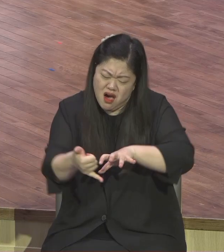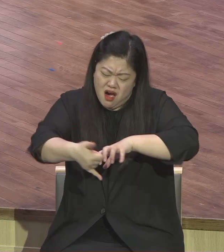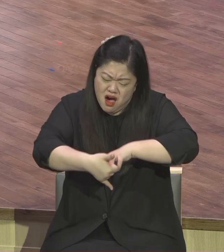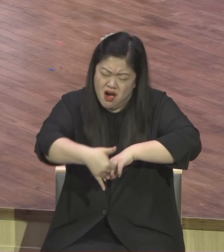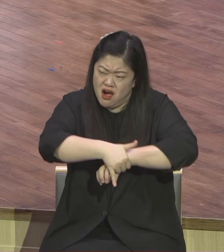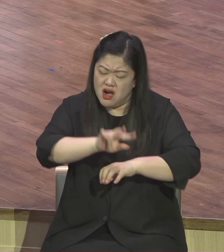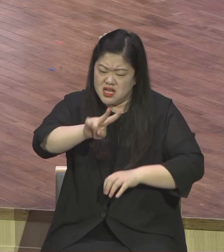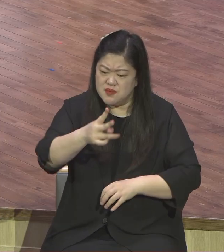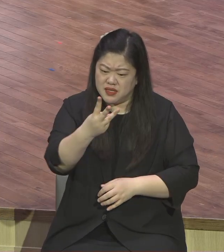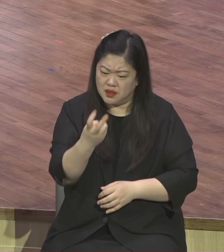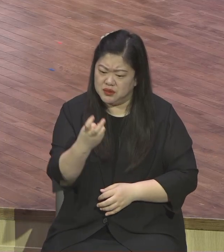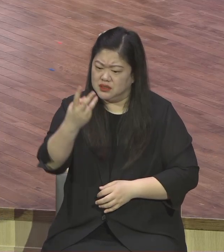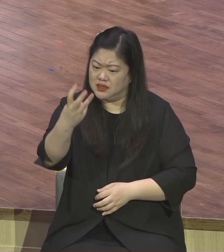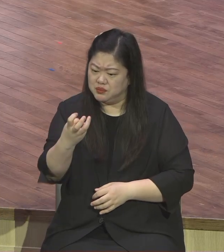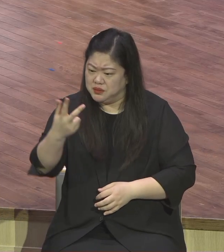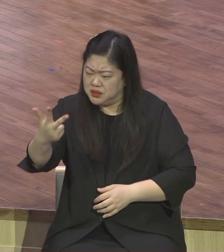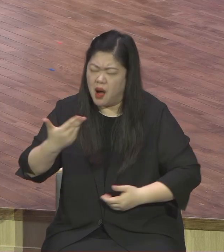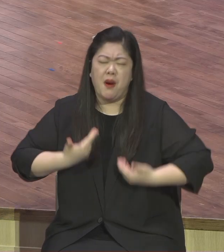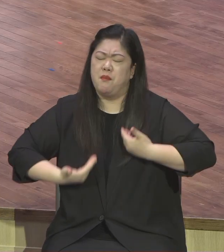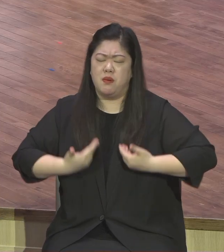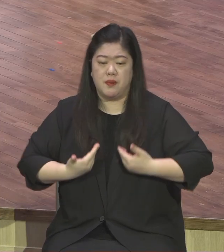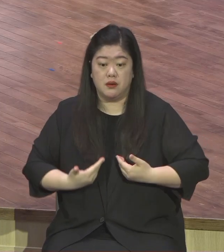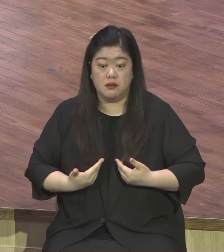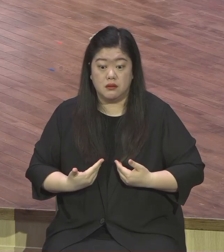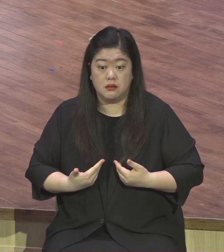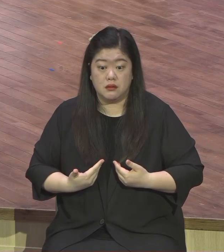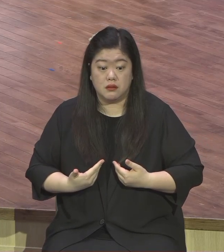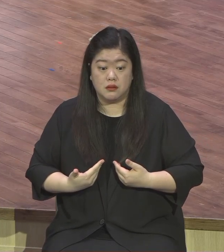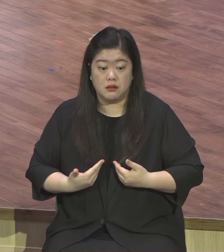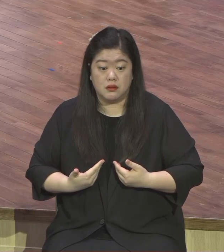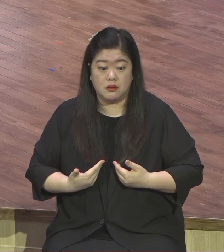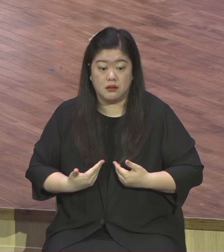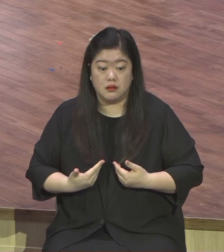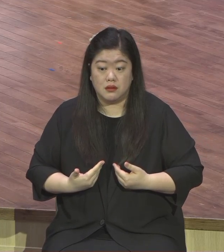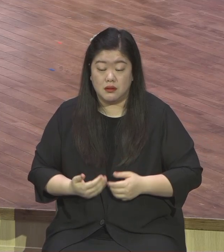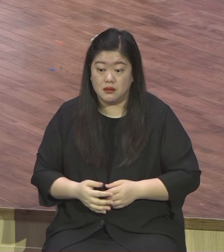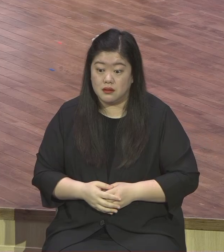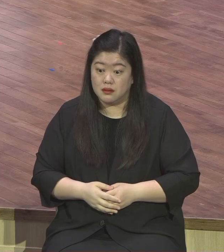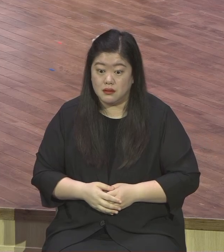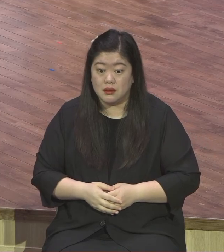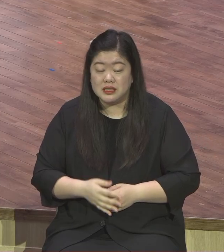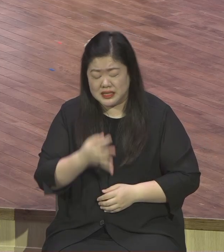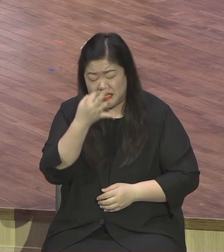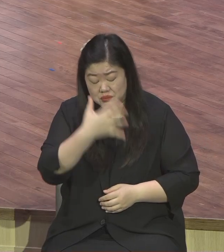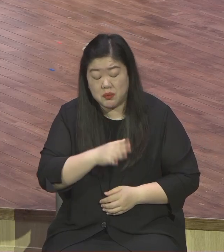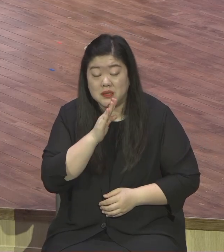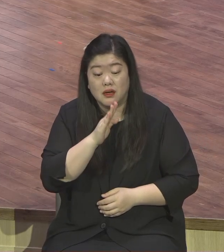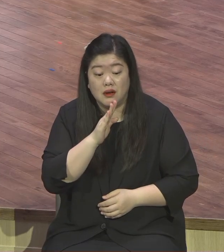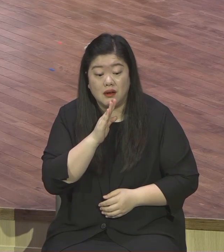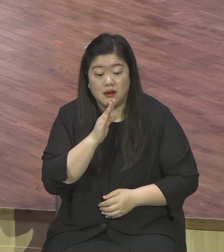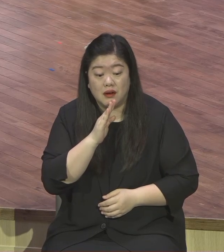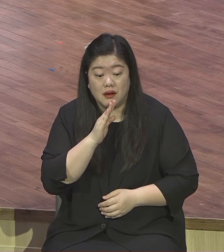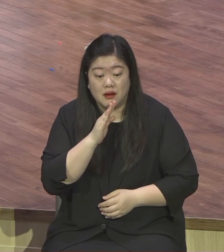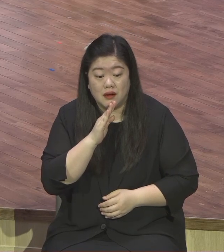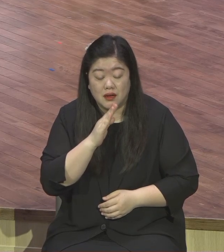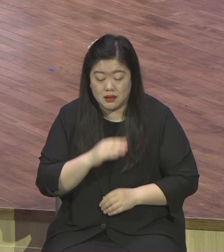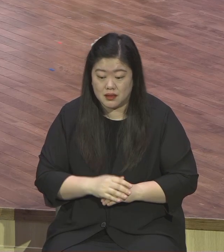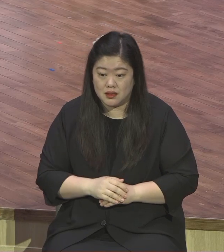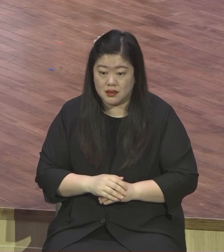나와요 절대 불가능합니다 뭐 조그만 땅에서 뭐 이 교인 가지고 5천 종족